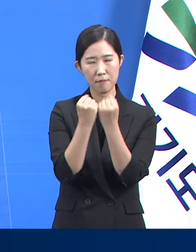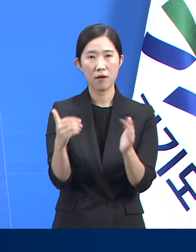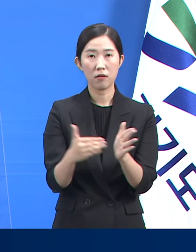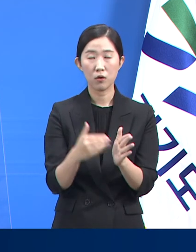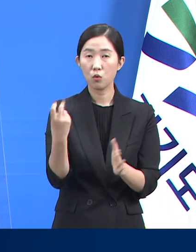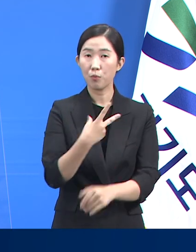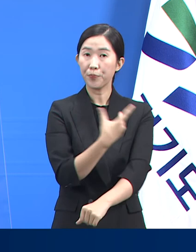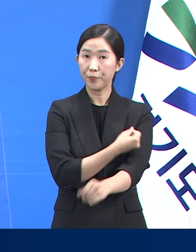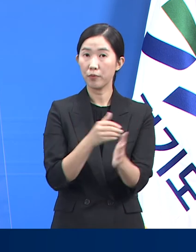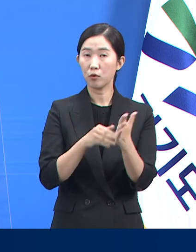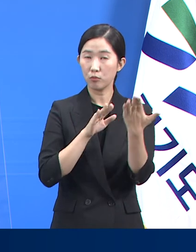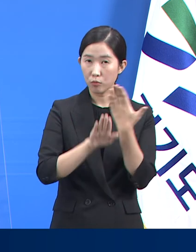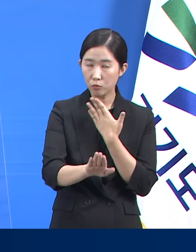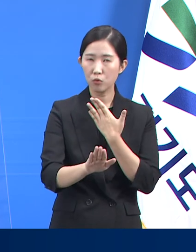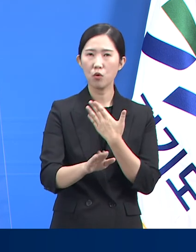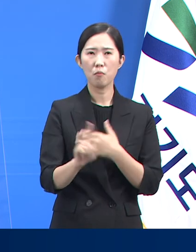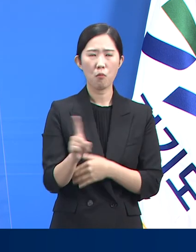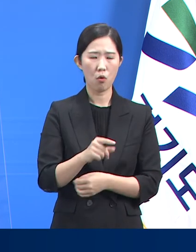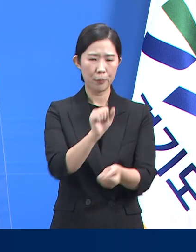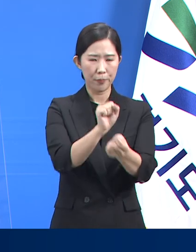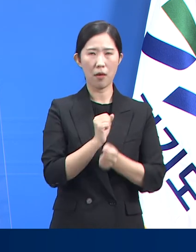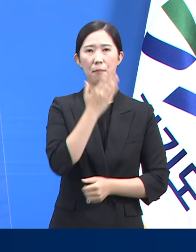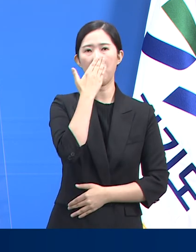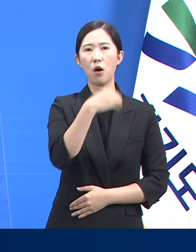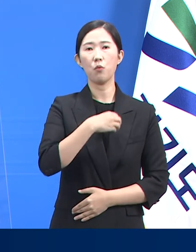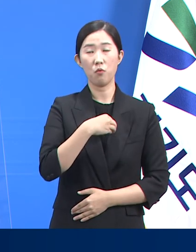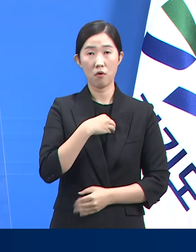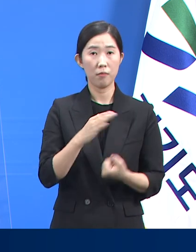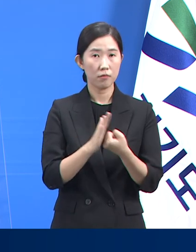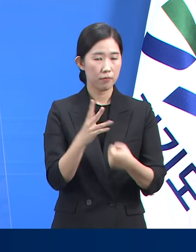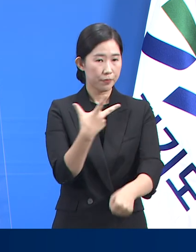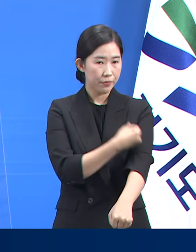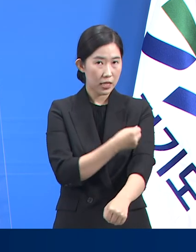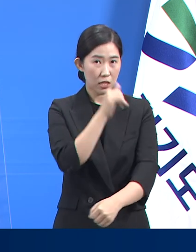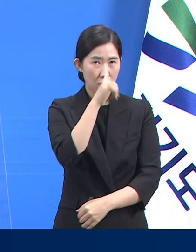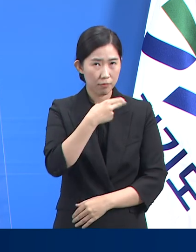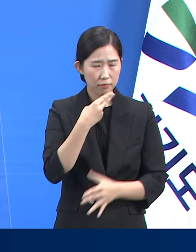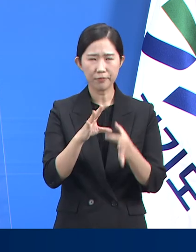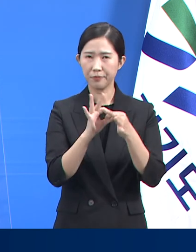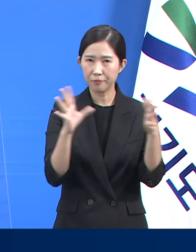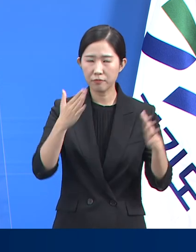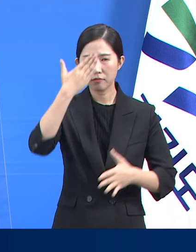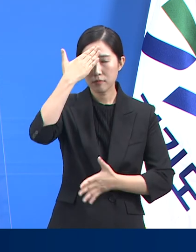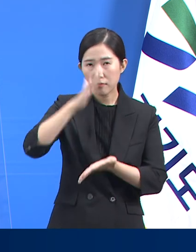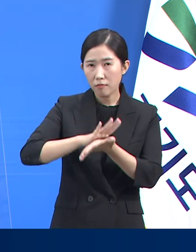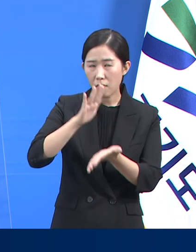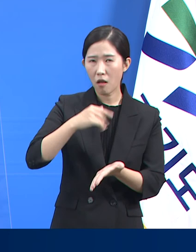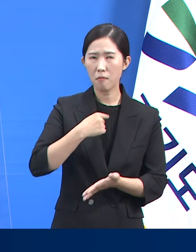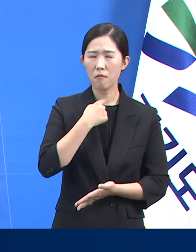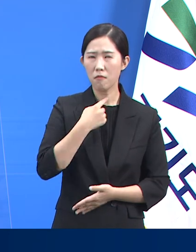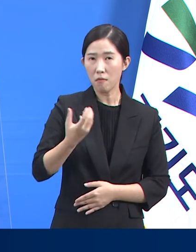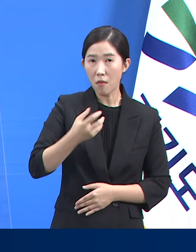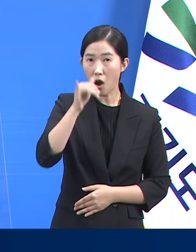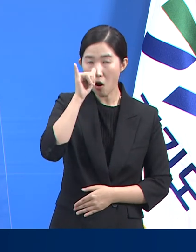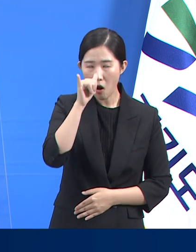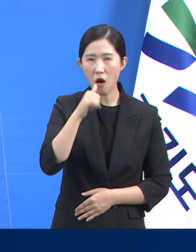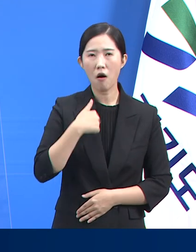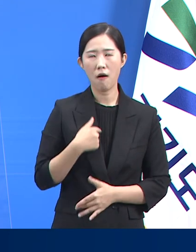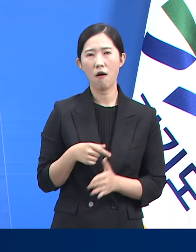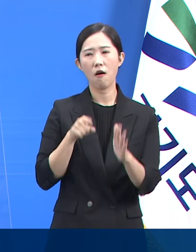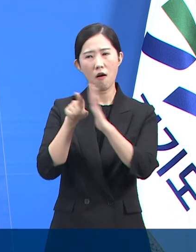경우에도 재차 감염될 수 있으므로 접종 여부와 상관없이 정상이 발열된 경우 신속히 진단검사를